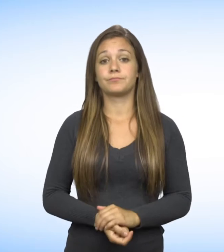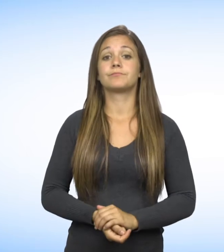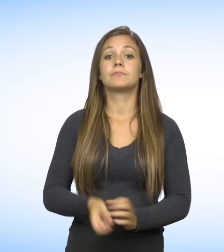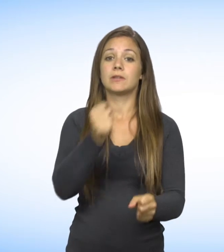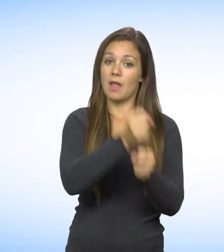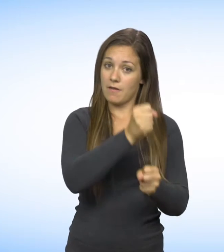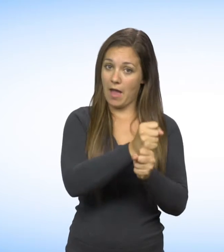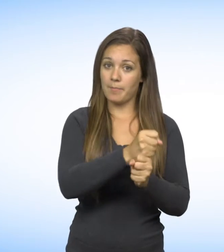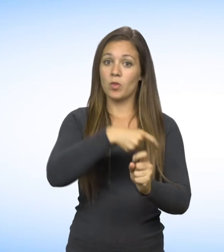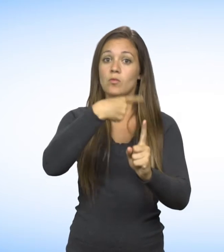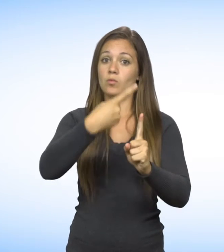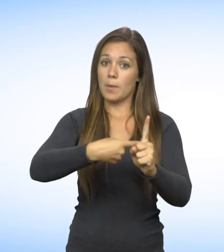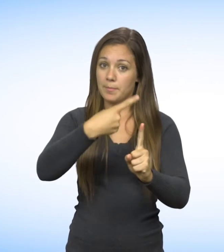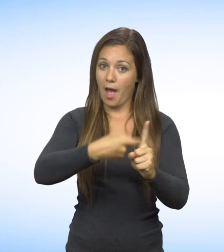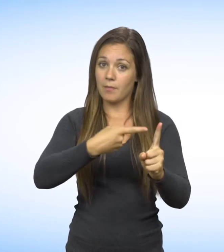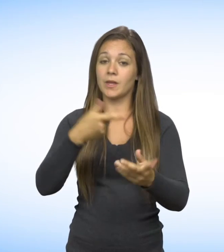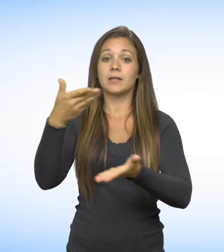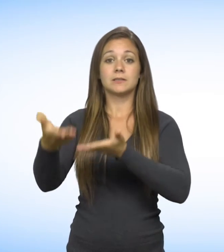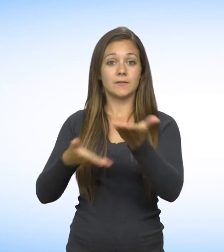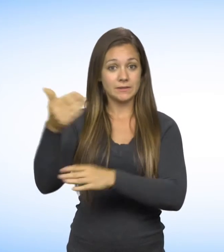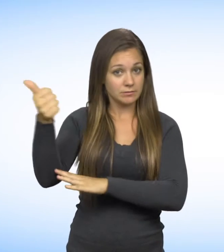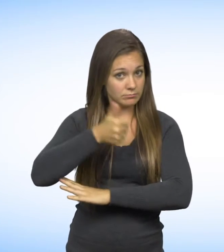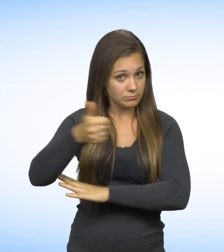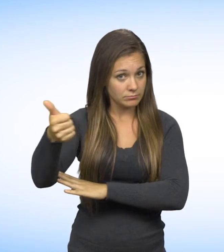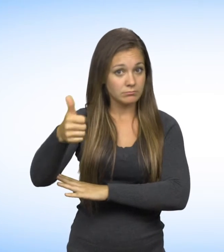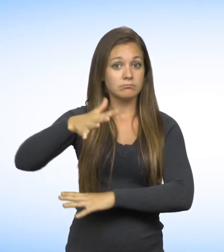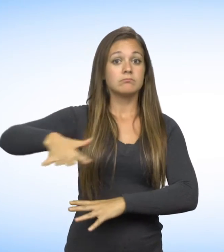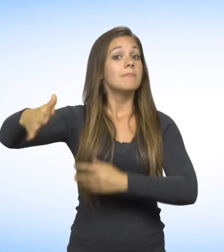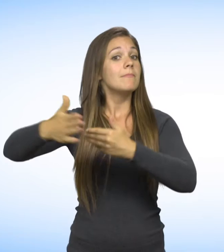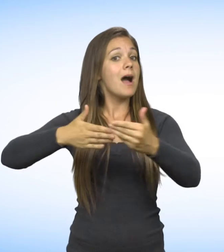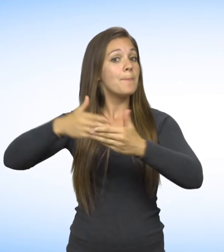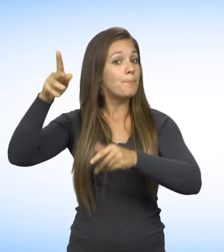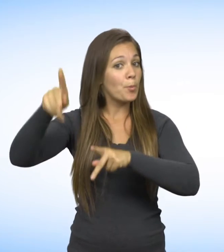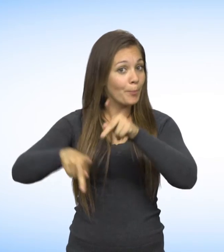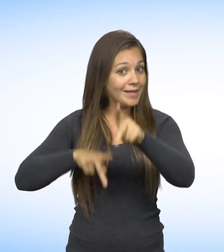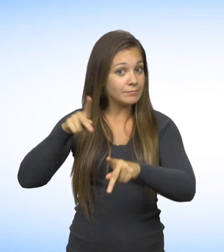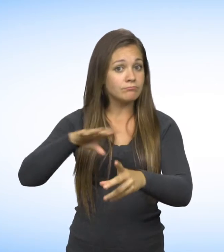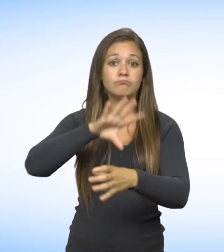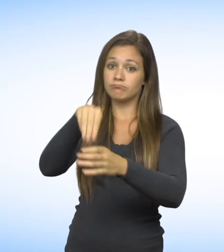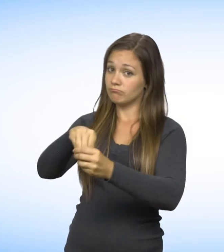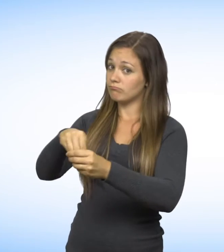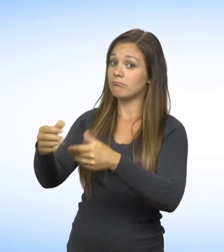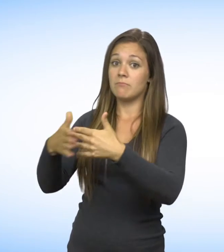du logement, des services, transports et lieux publics ou des actes juridiques